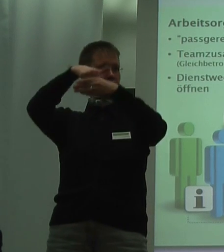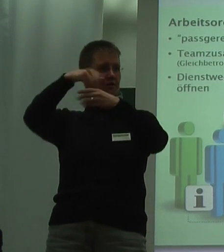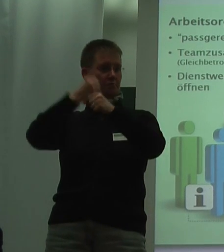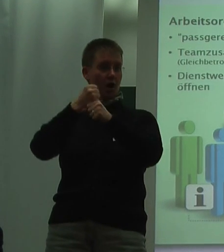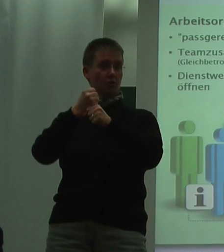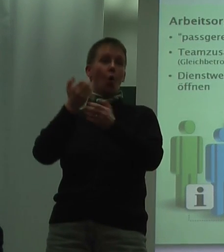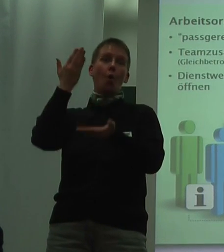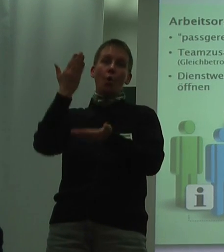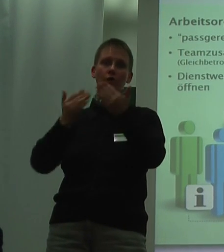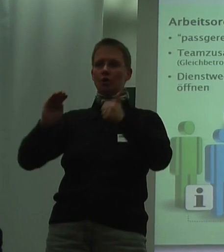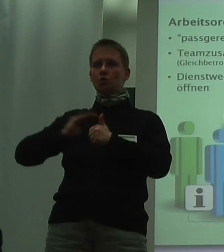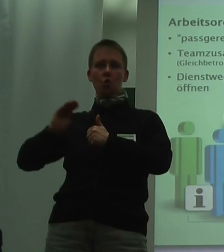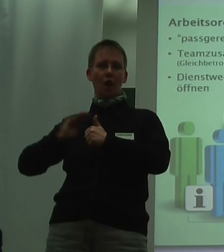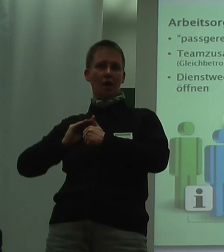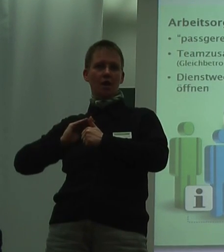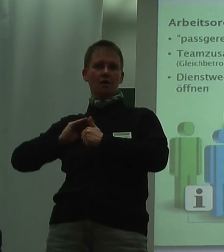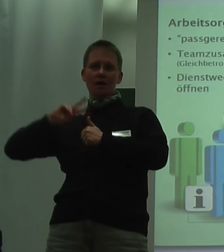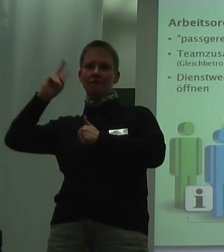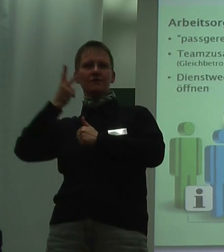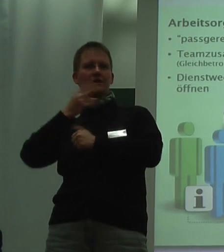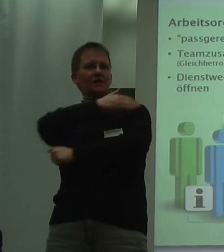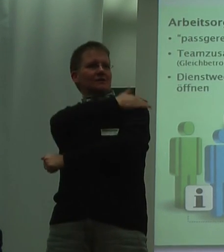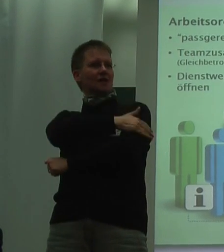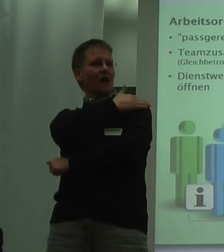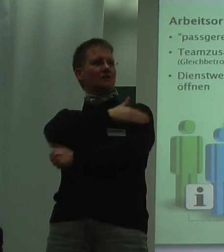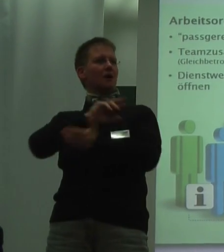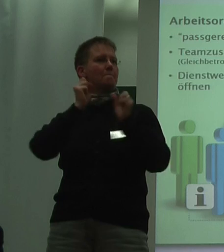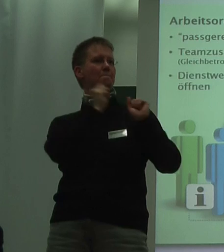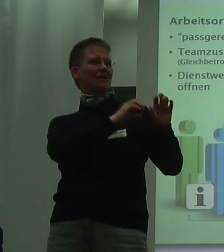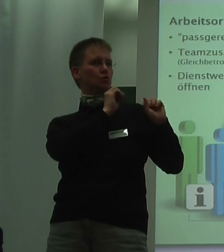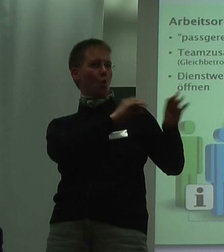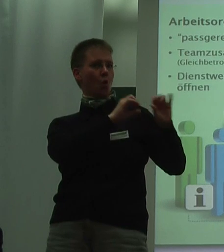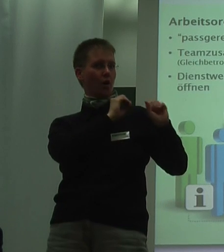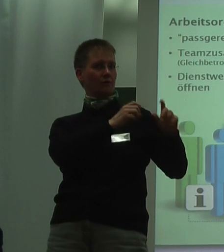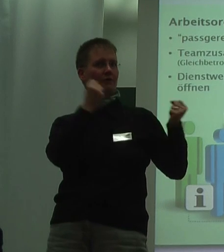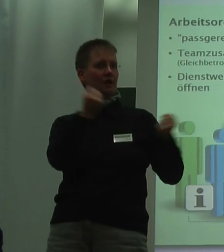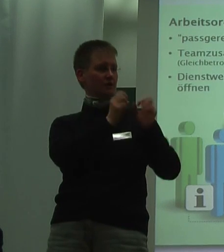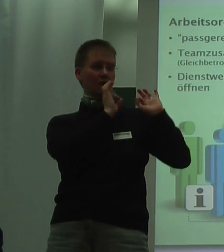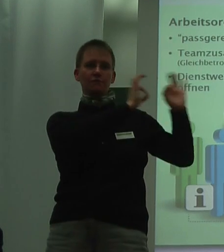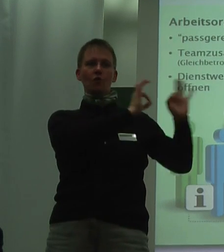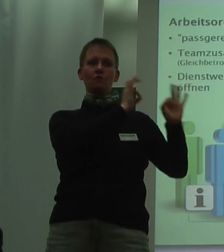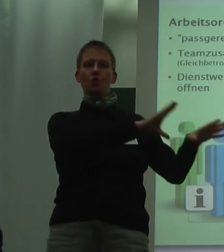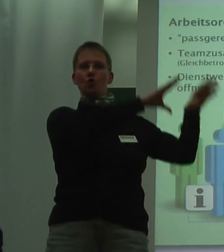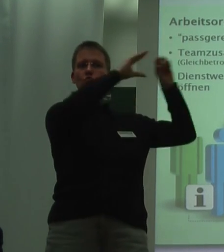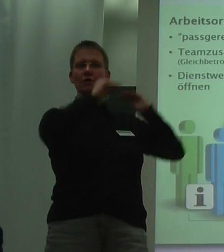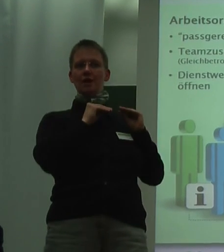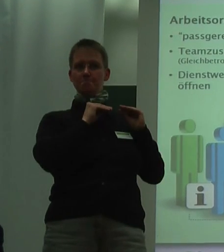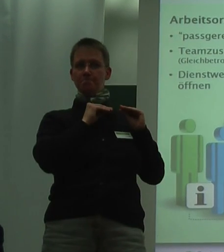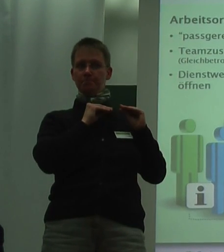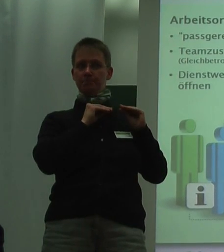auch Kollegen quasi als Motoren bestimmte Tätigkeiten für den Betroffenen übernehmen. Aber auch Dienstwege